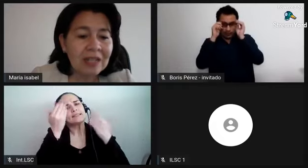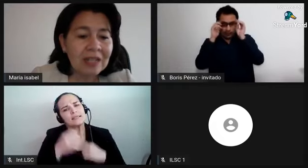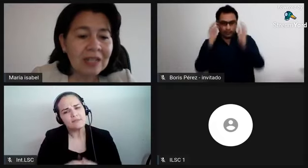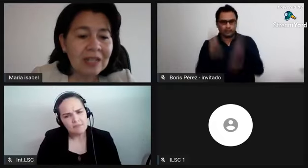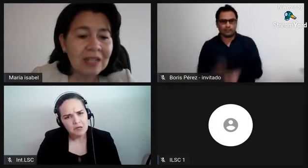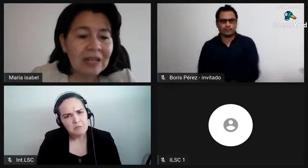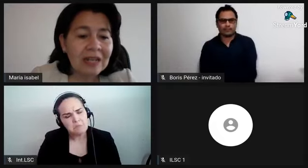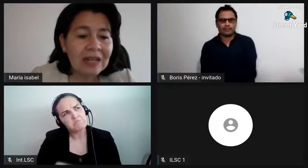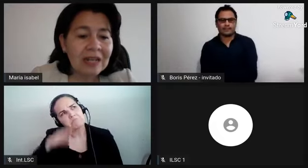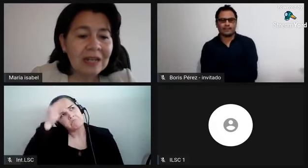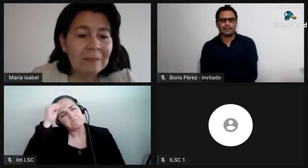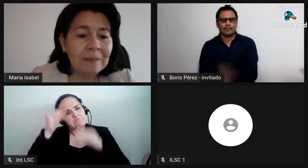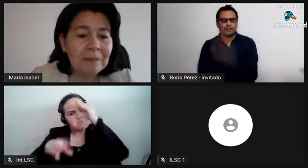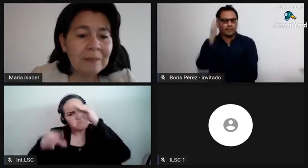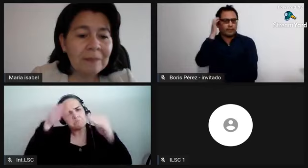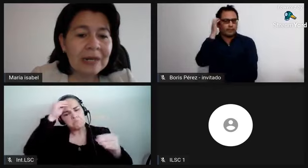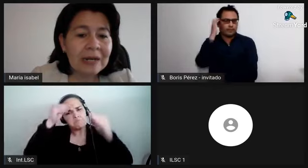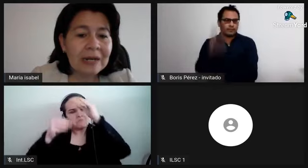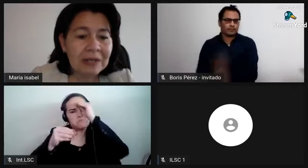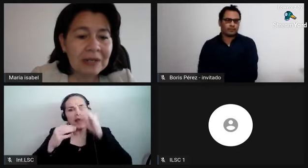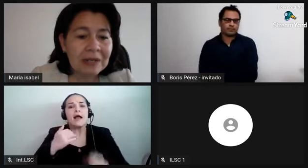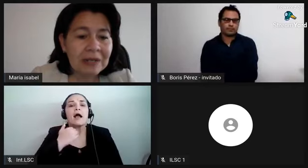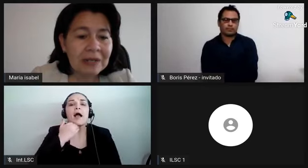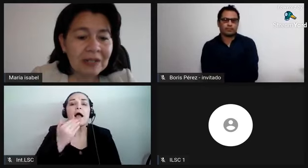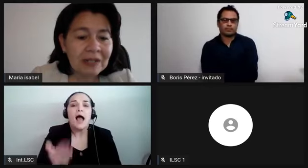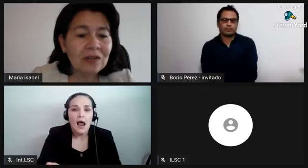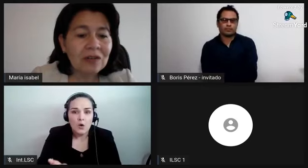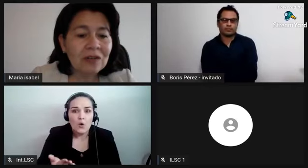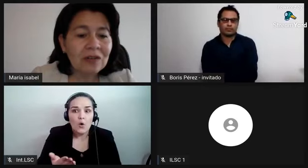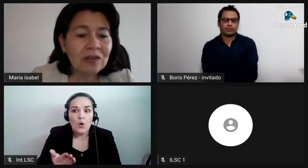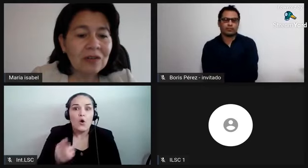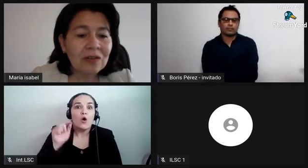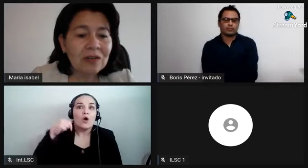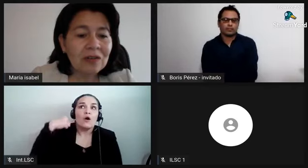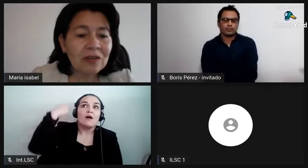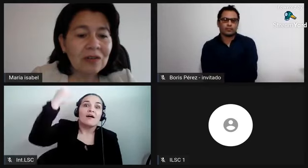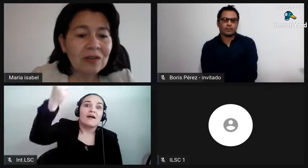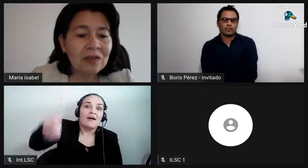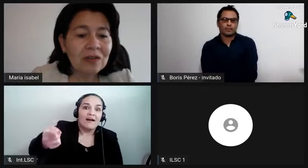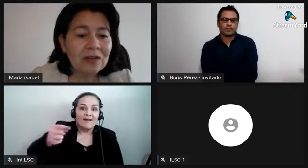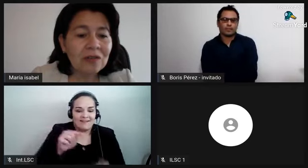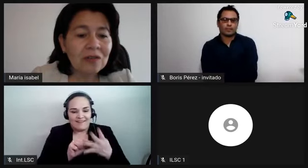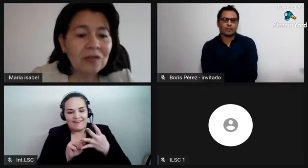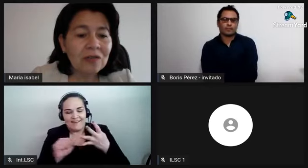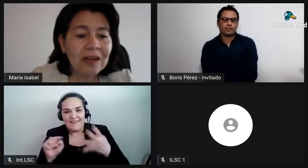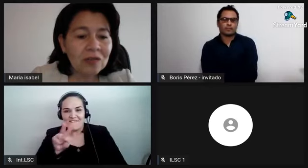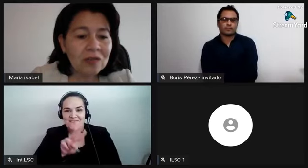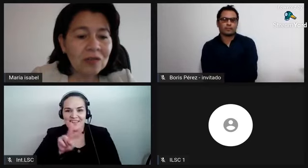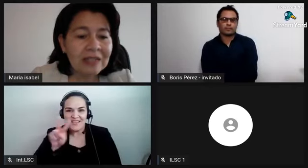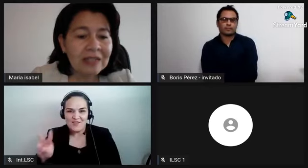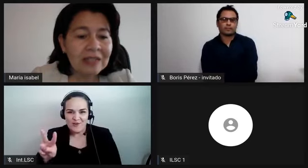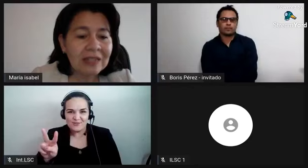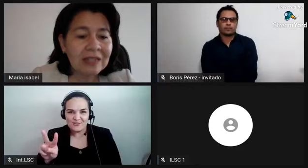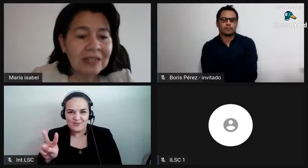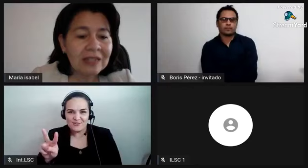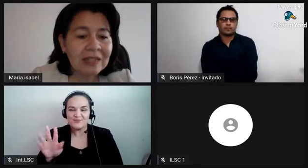participen con la conferencia del profesor óscar quintero sobre racismo